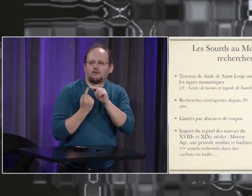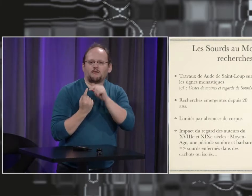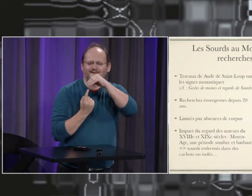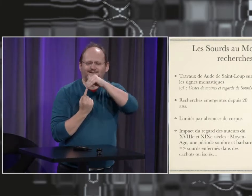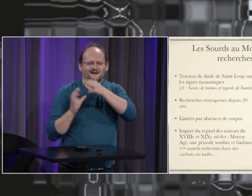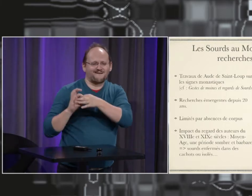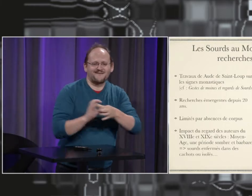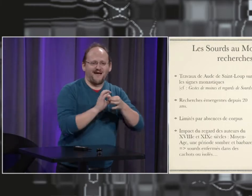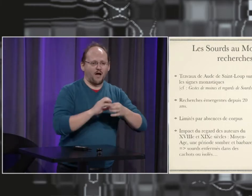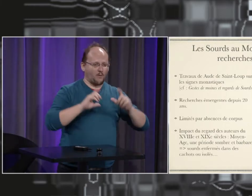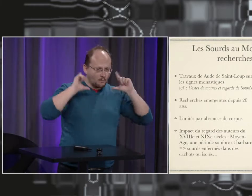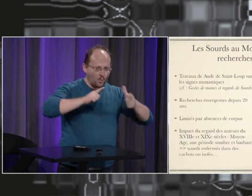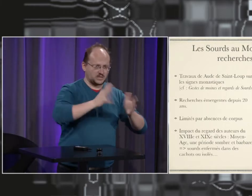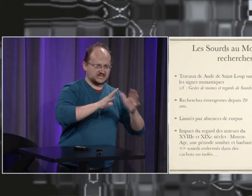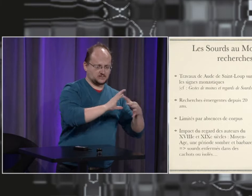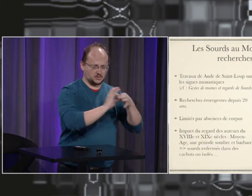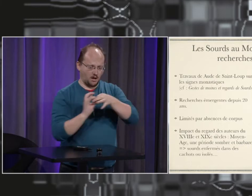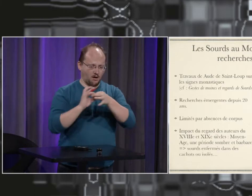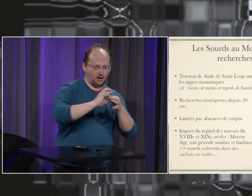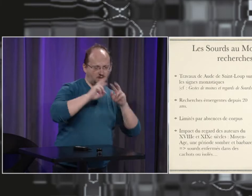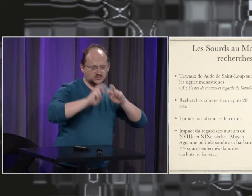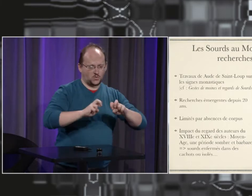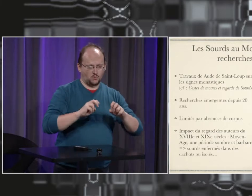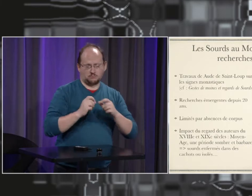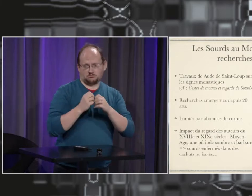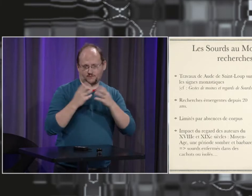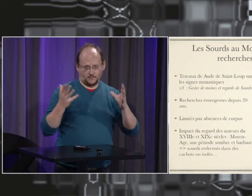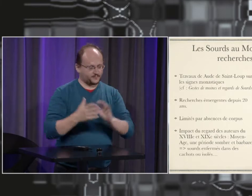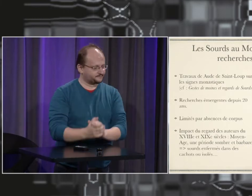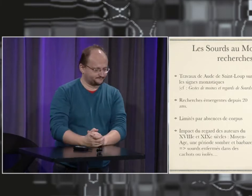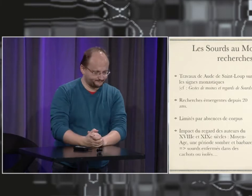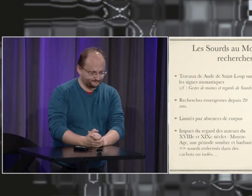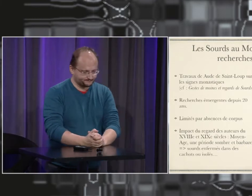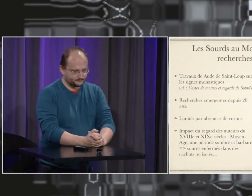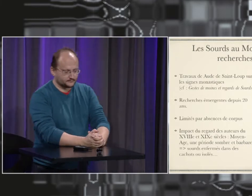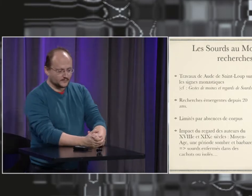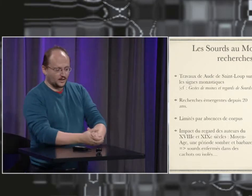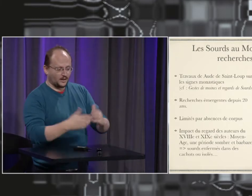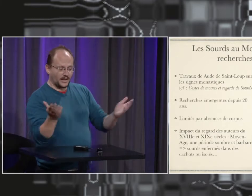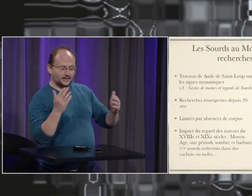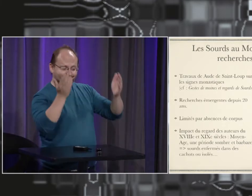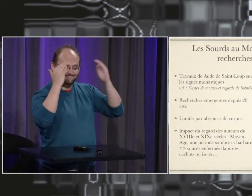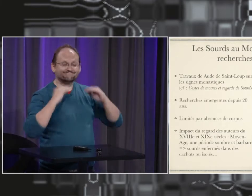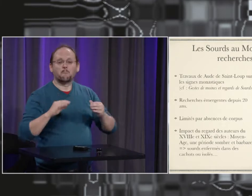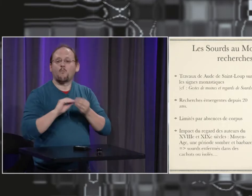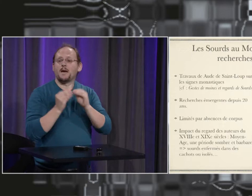dans la société, en dehors des communautés monastiques, et comment justement la langue des signes a émergé.